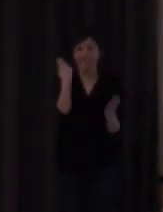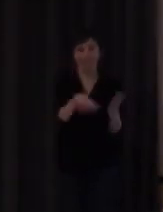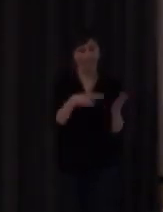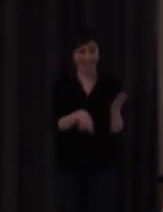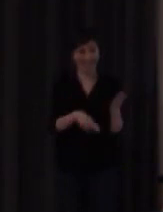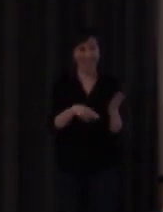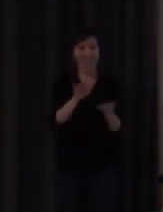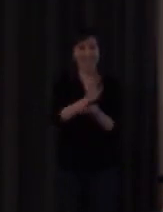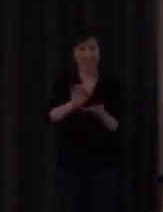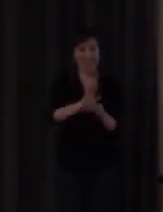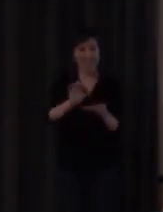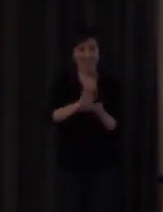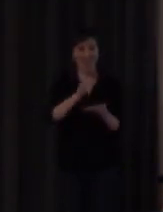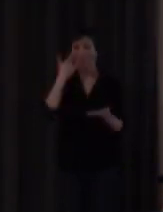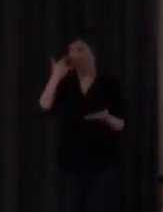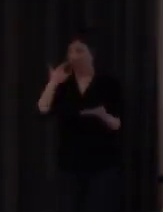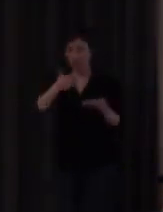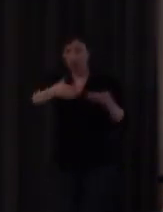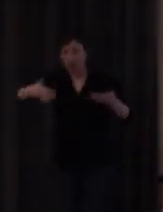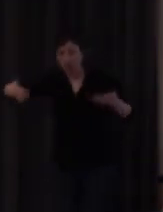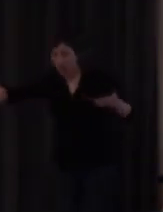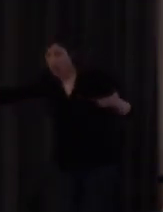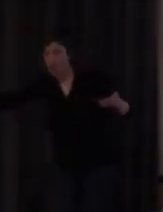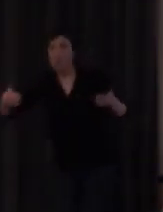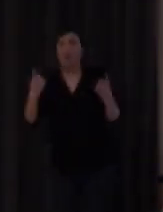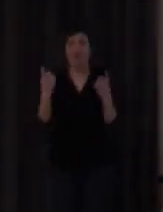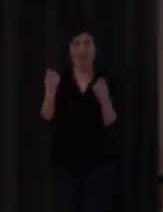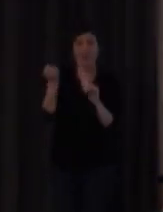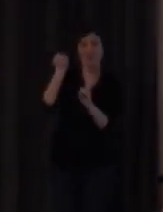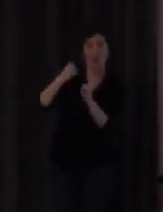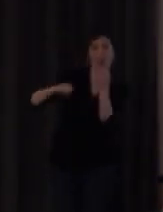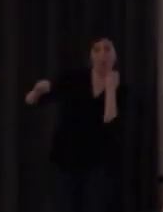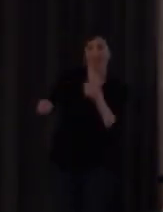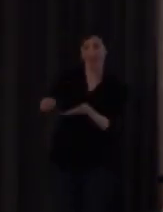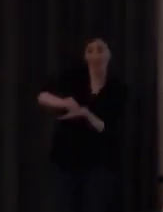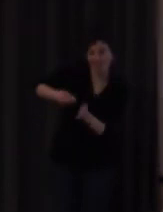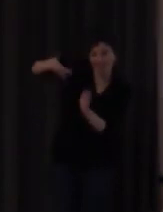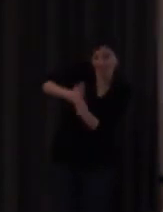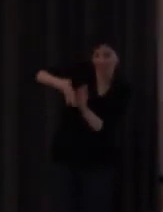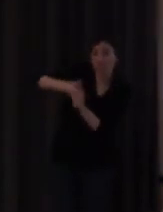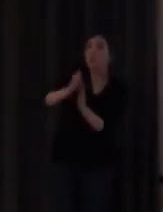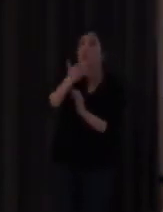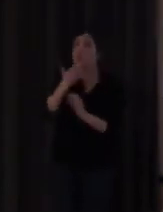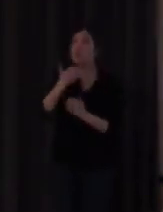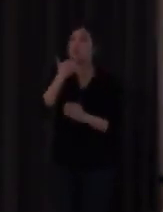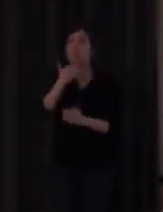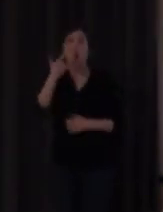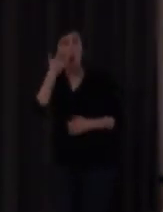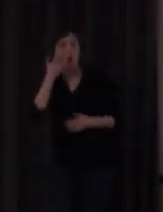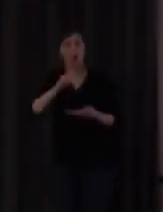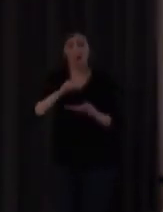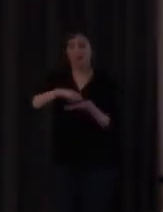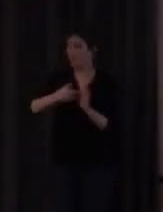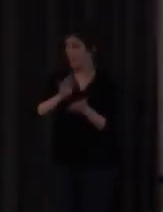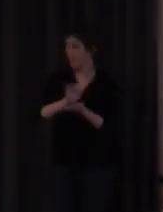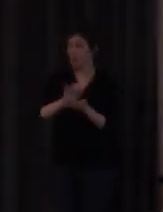empezaría fíjense que es largo porque claro luego hay que describir el movimiento pero una persona que supiera este sistema con colocar la mano